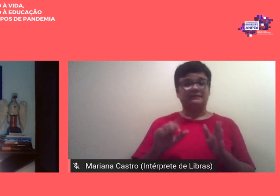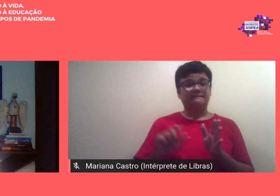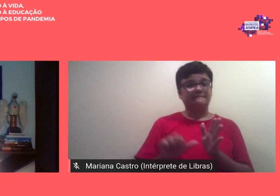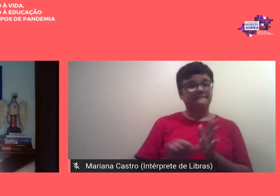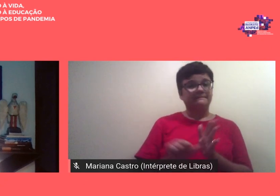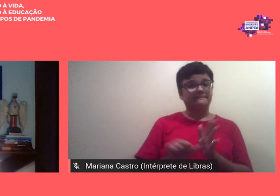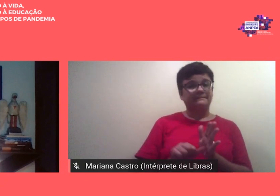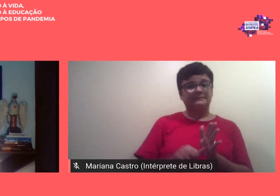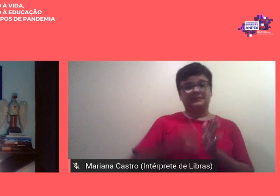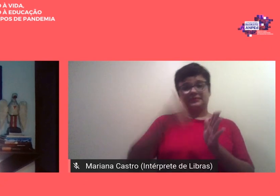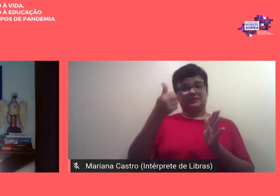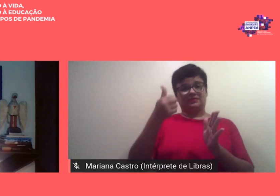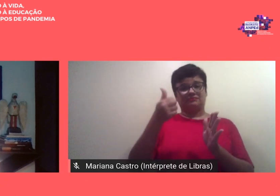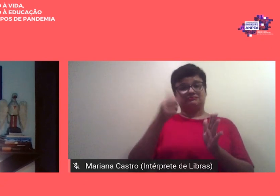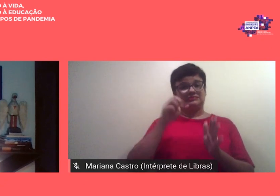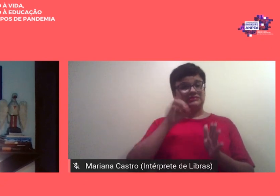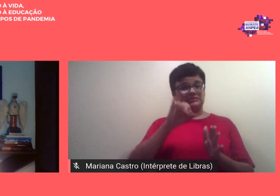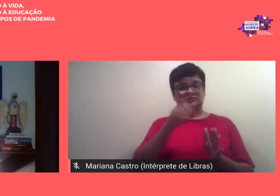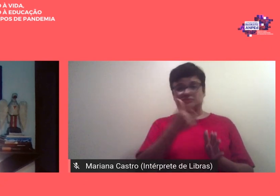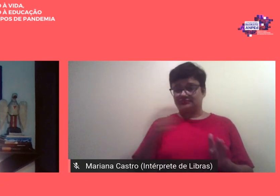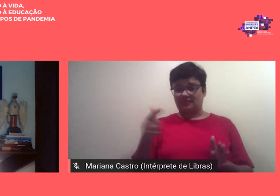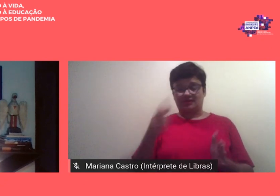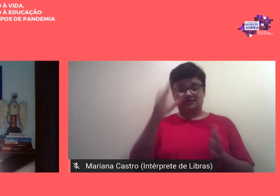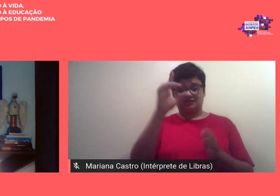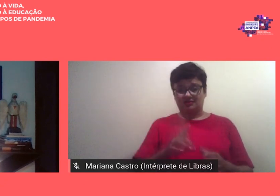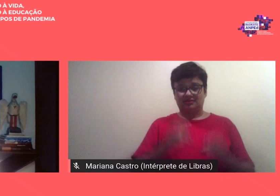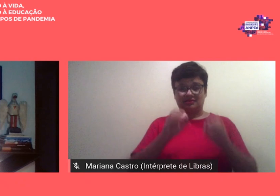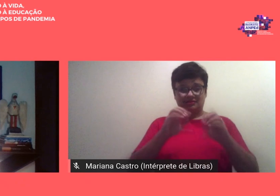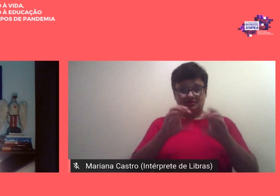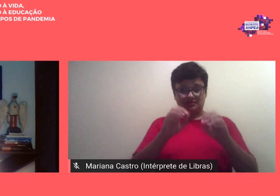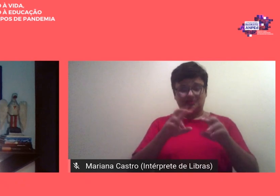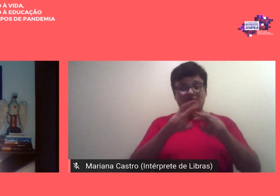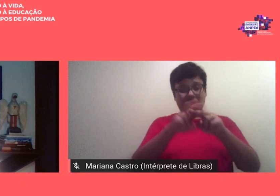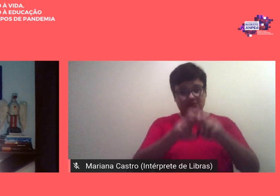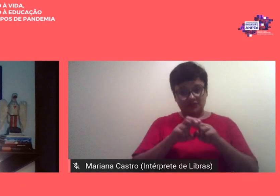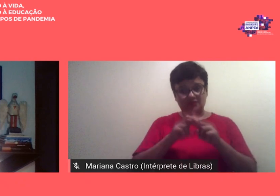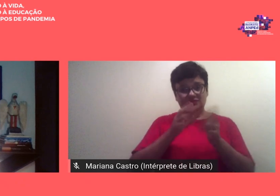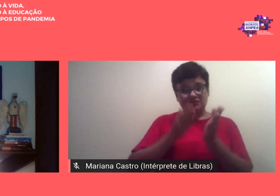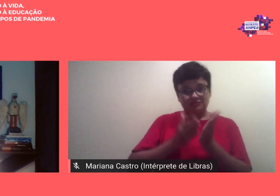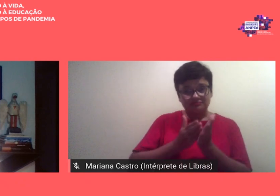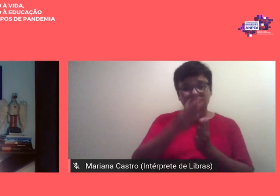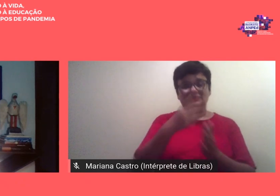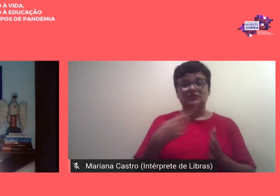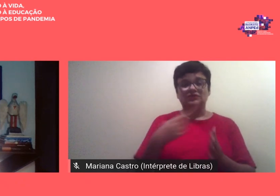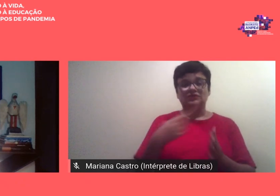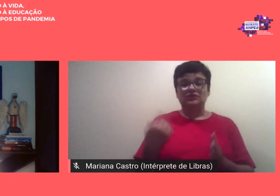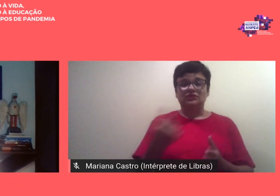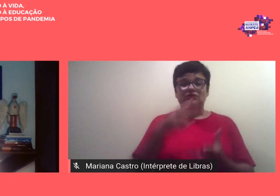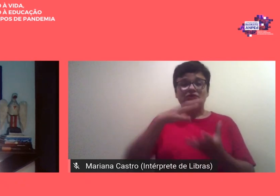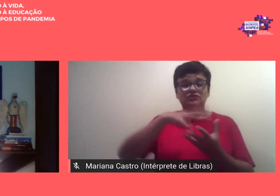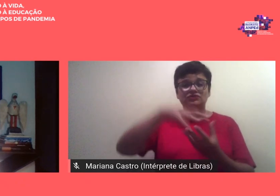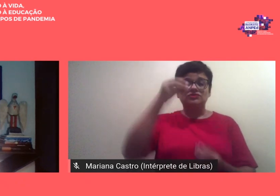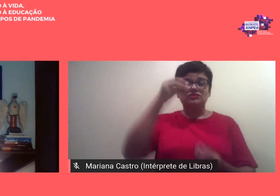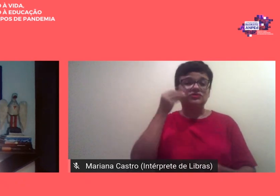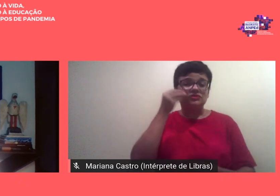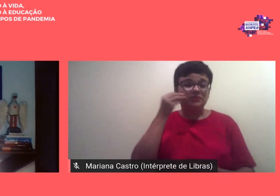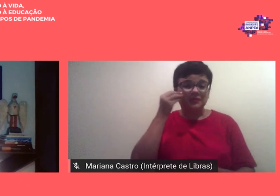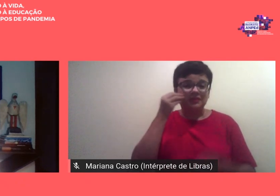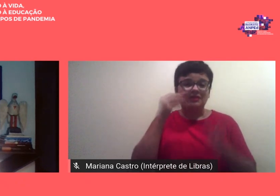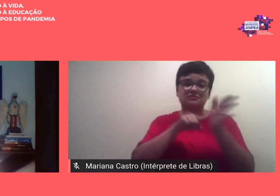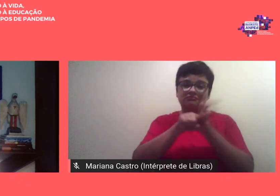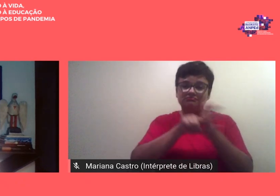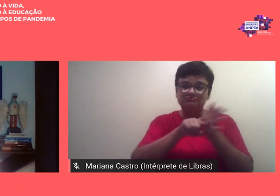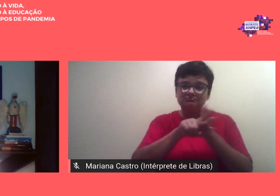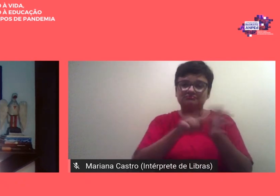direito à educação foi nessa direção e com esse espírito que experiências significativas de pesquisas foram